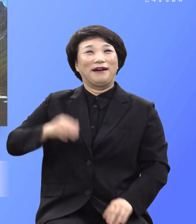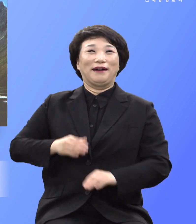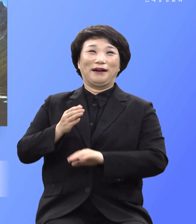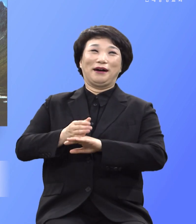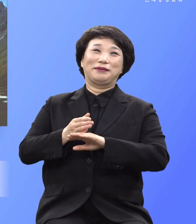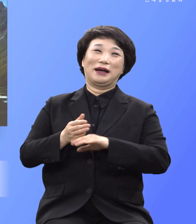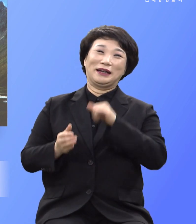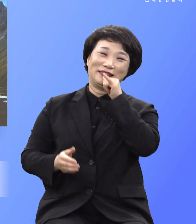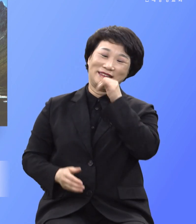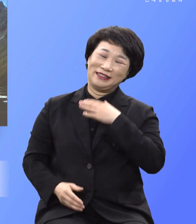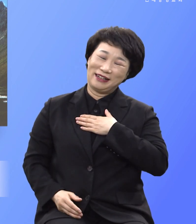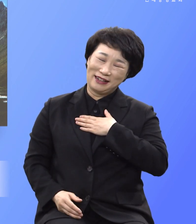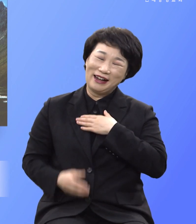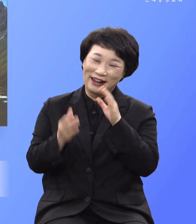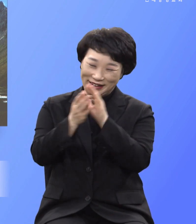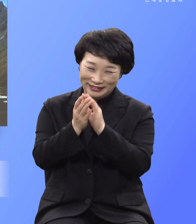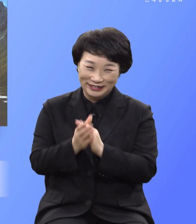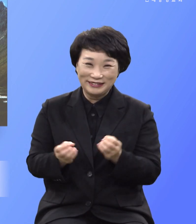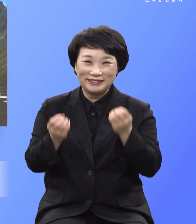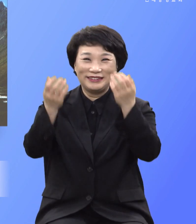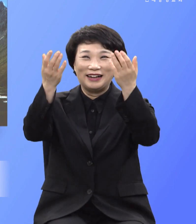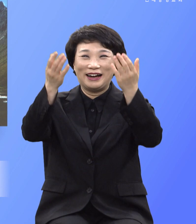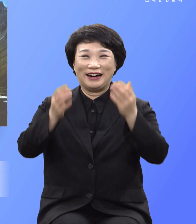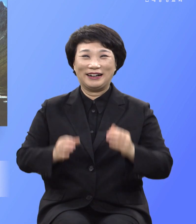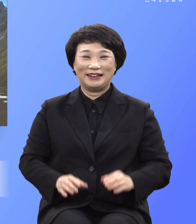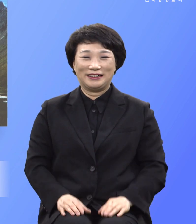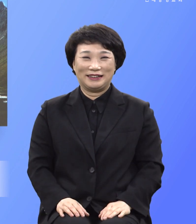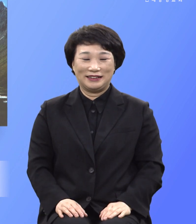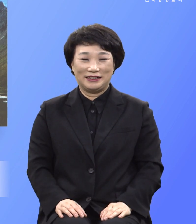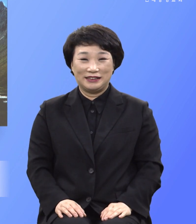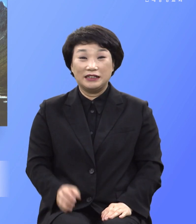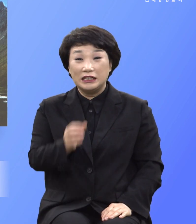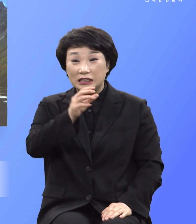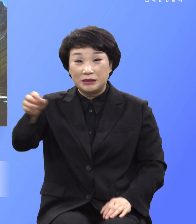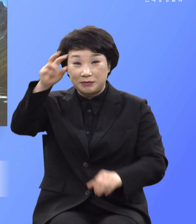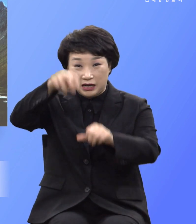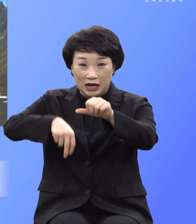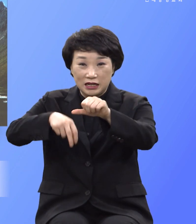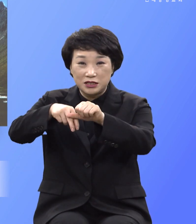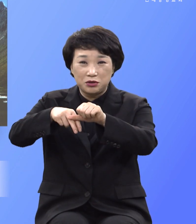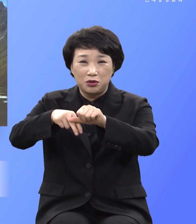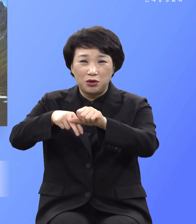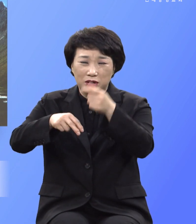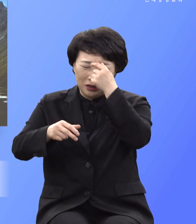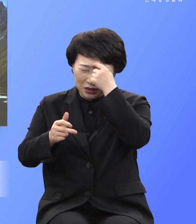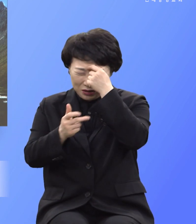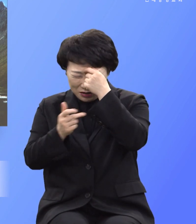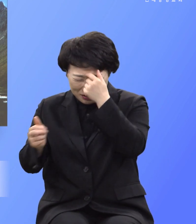할렐루야 아멘 십자가를 지고 골고다를 오르시는 주님